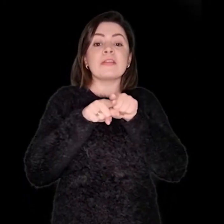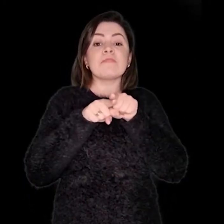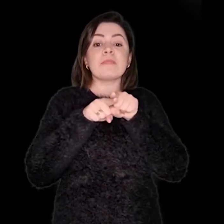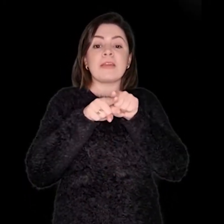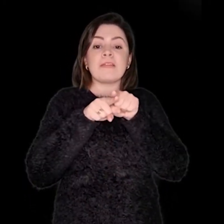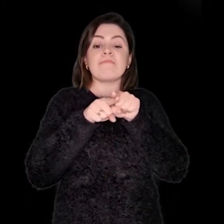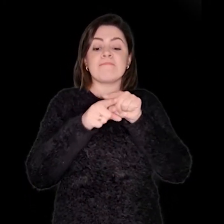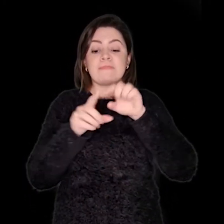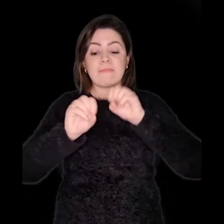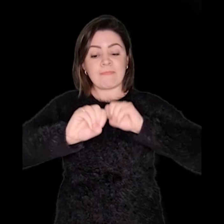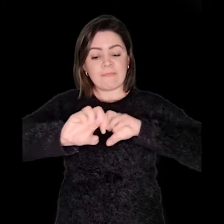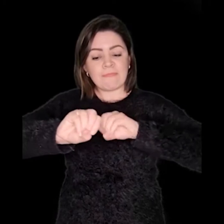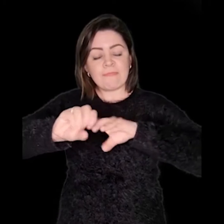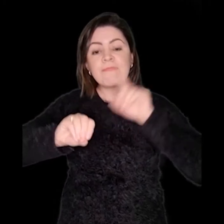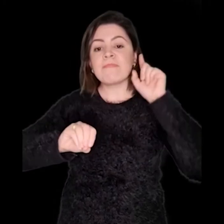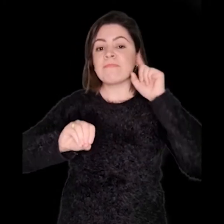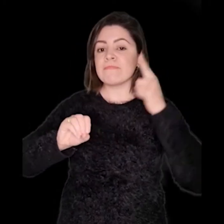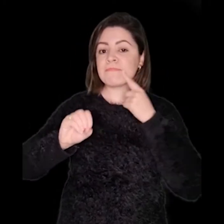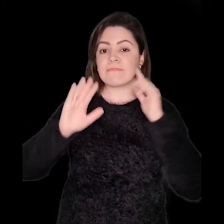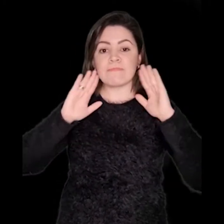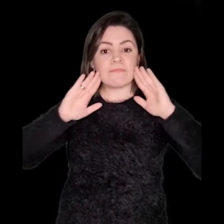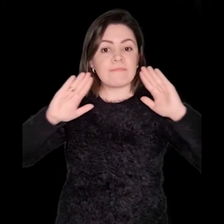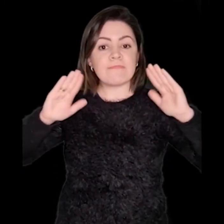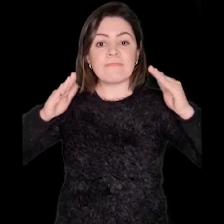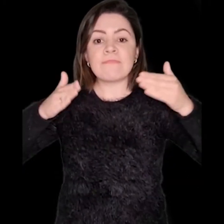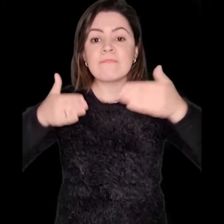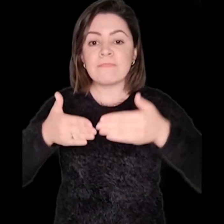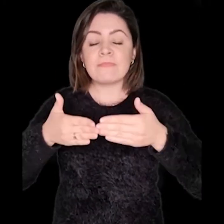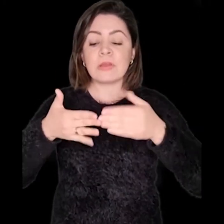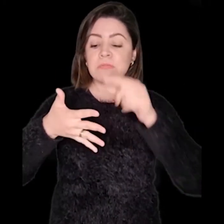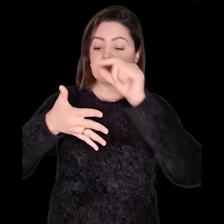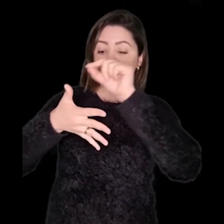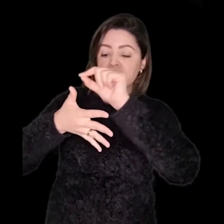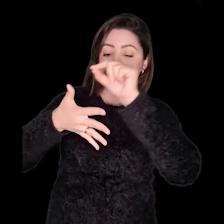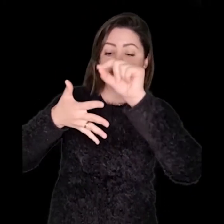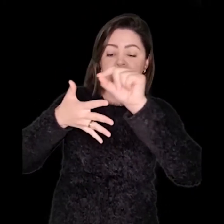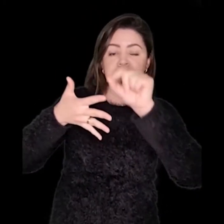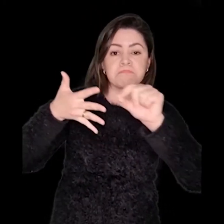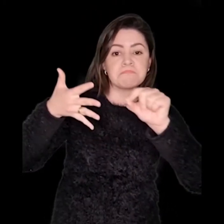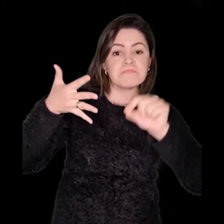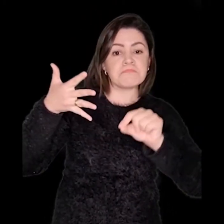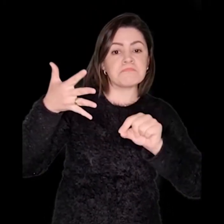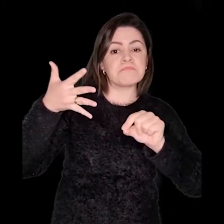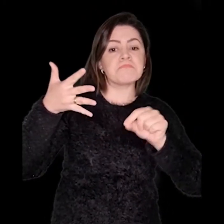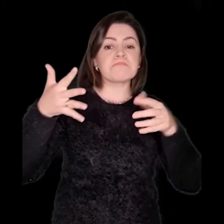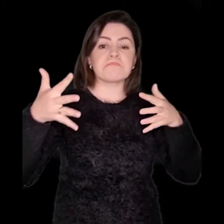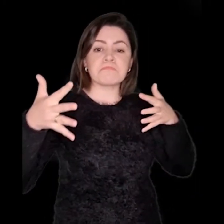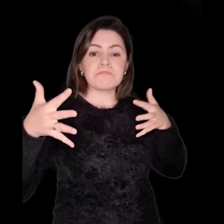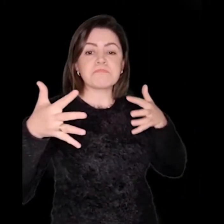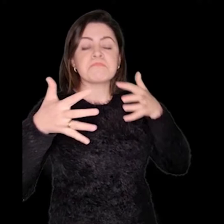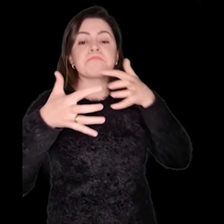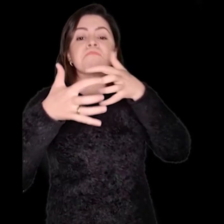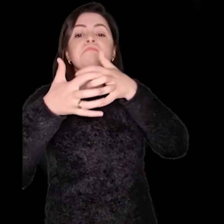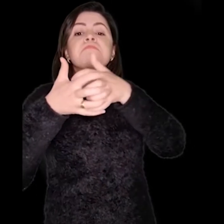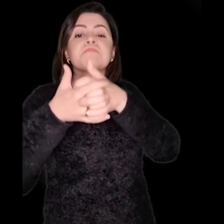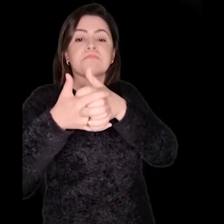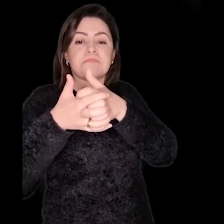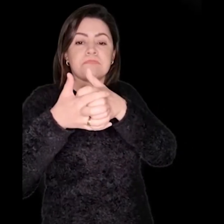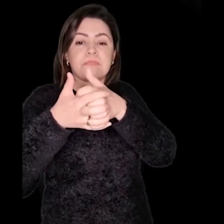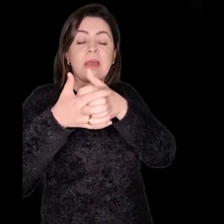e também introduzi-los ao campo da educação de surdos e as questões basilares